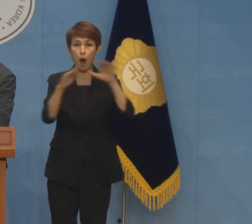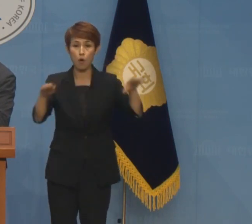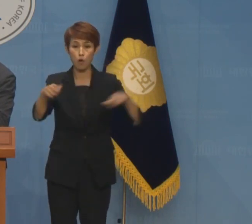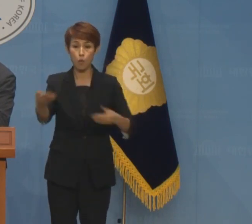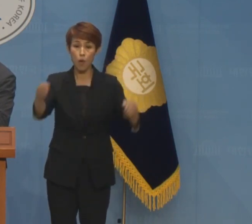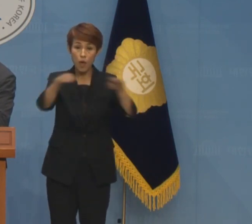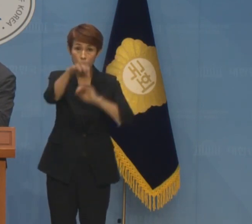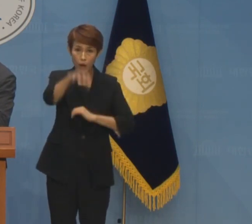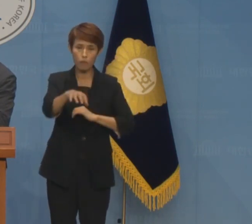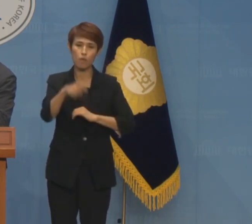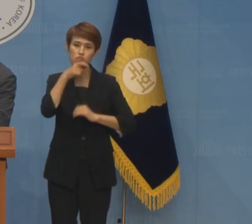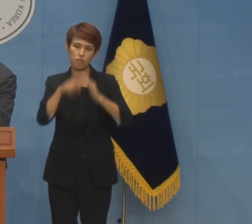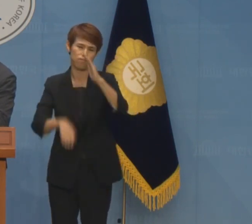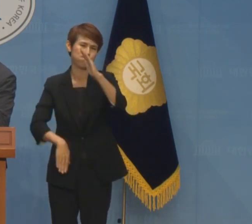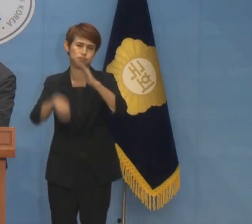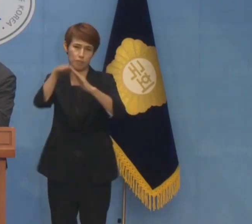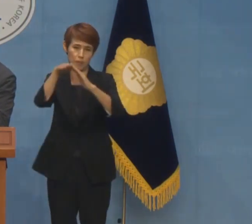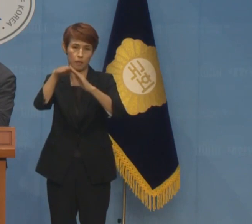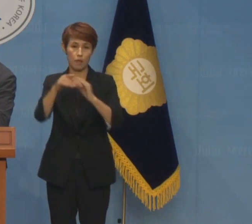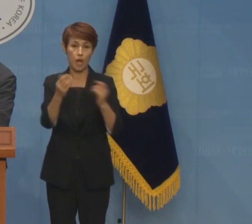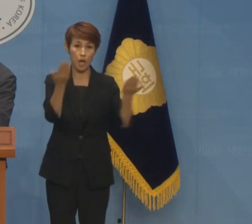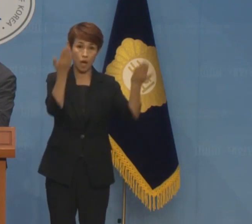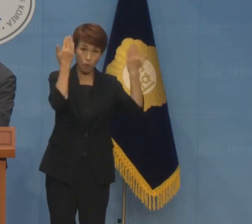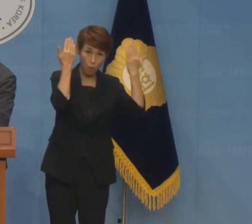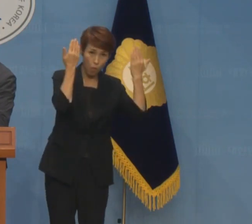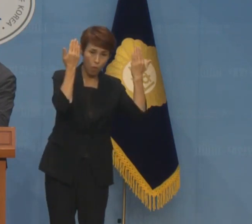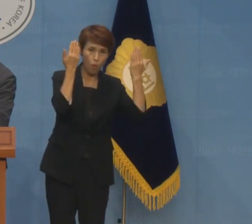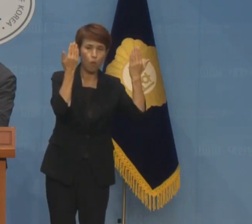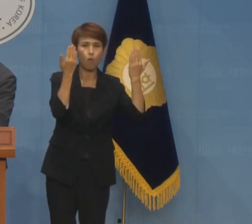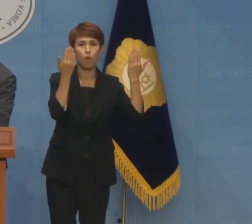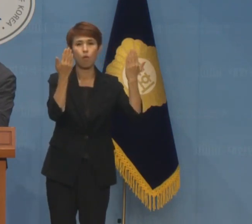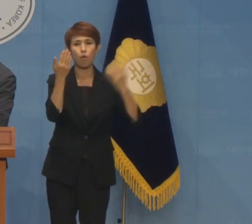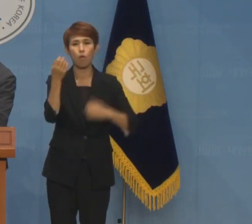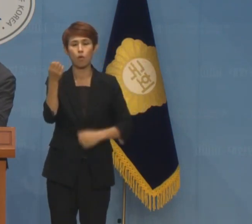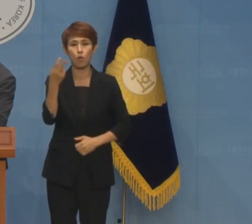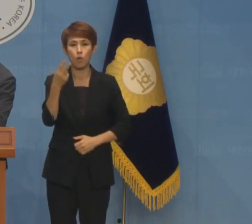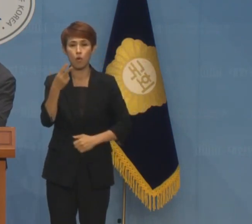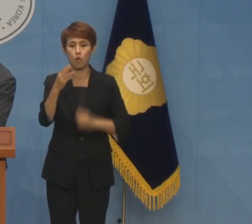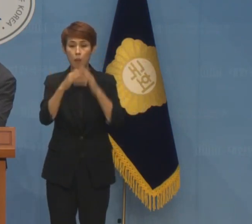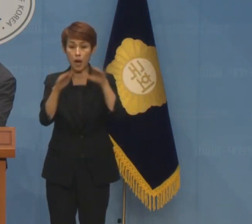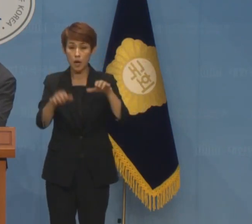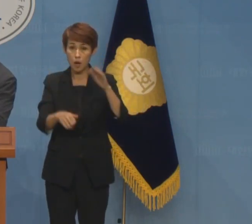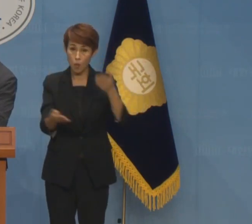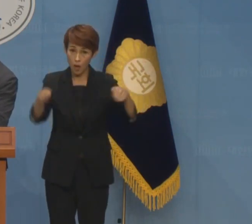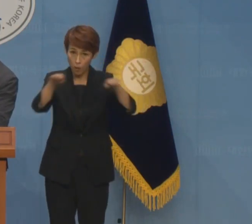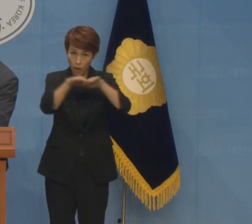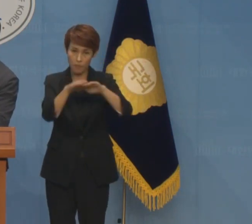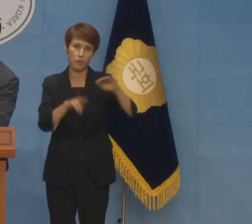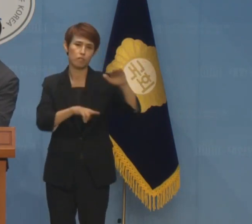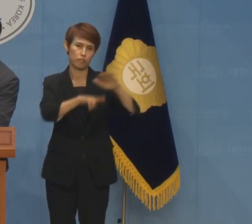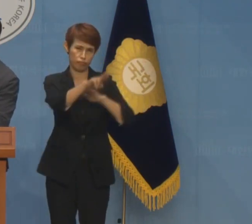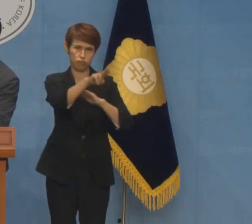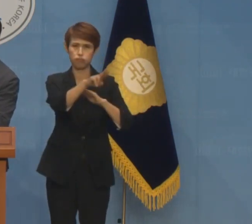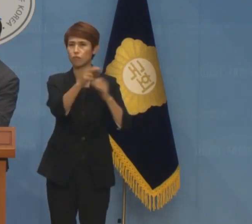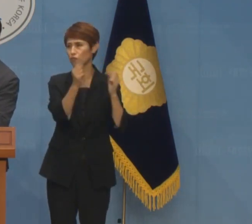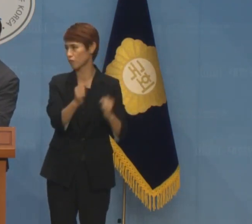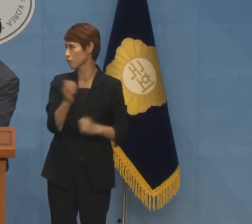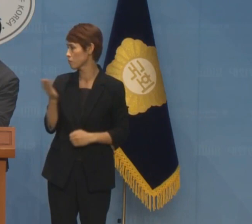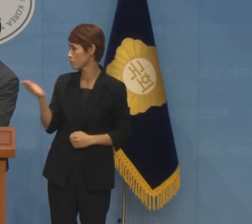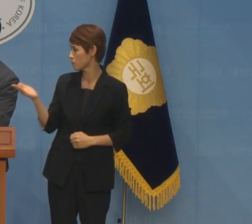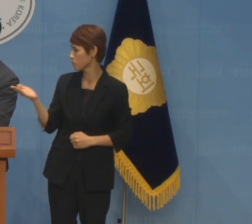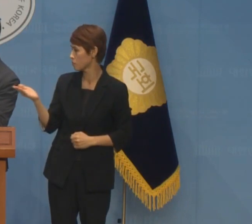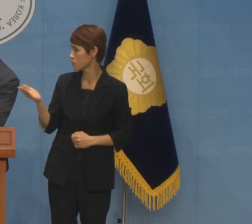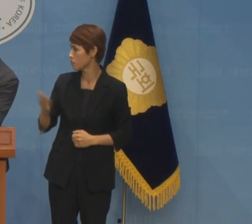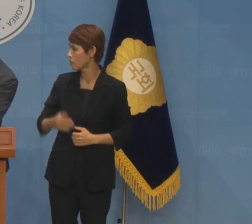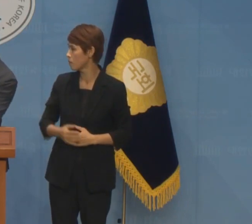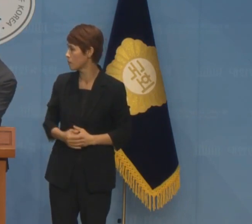인근 학교와 그리고 인근에 있는 마을의 간으로 대피해서 지금 대피해 있습니다.